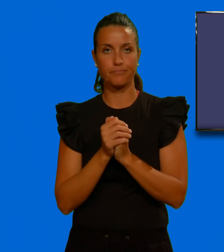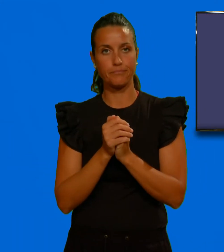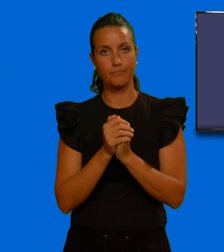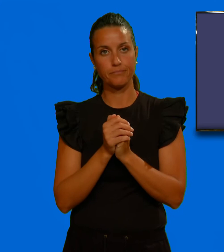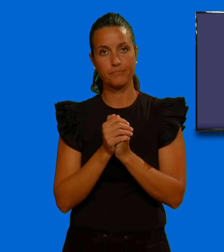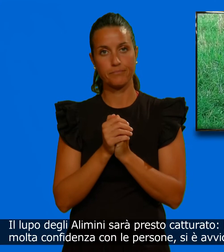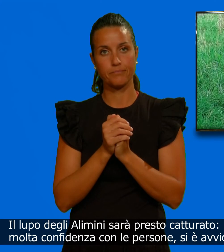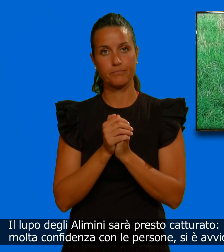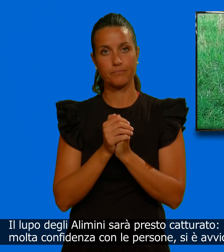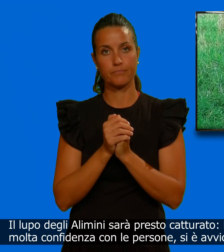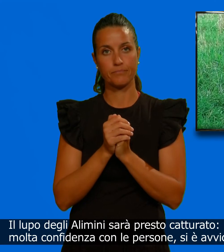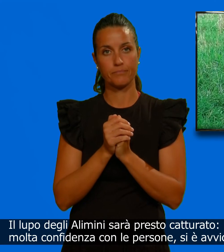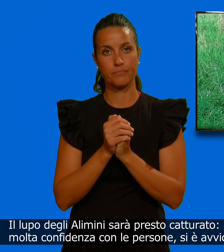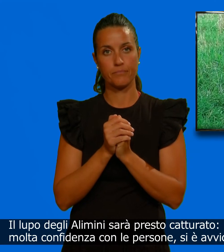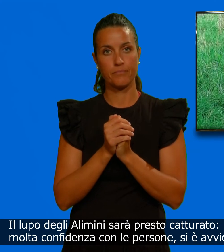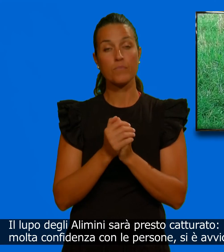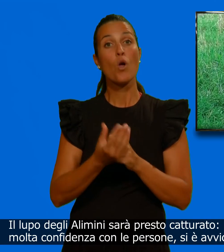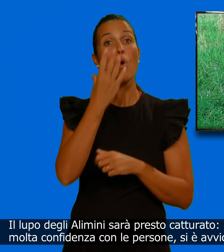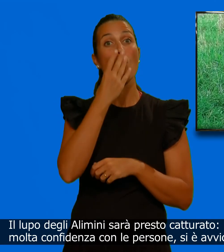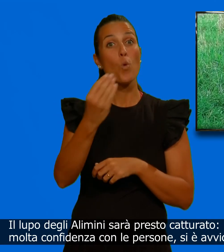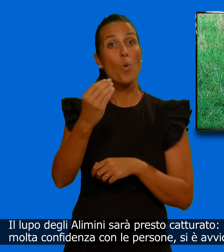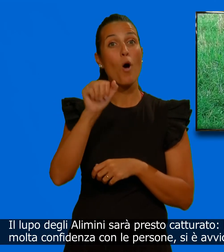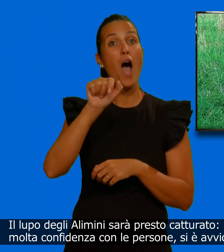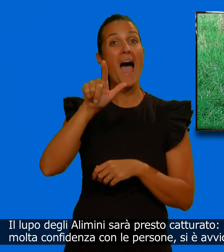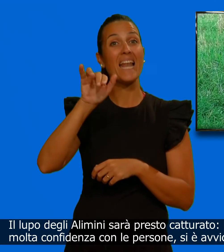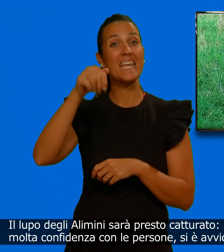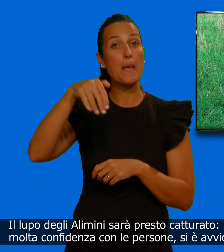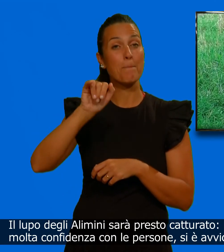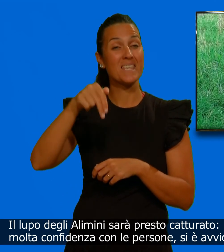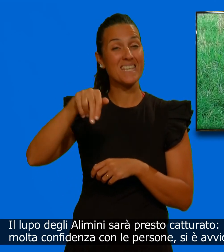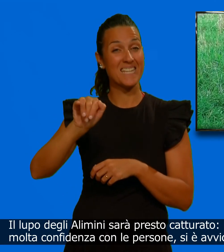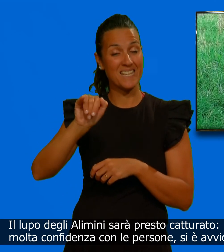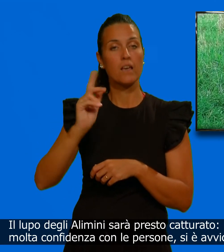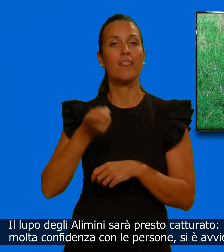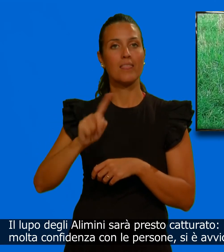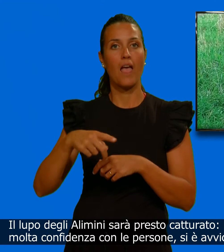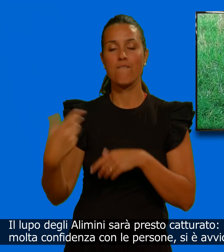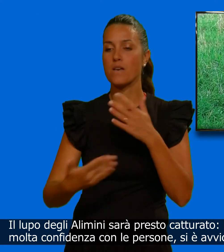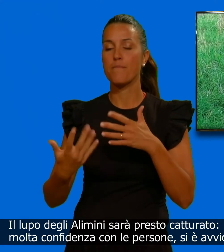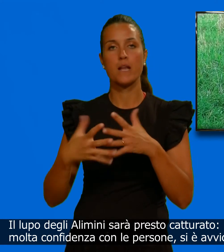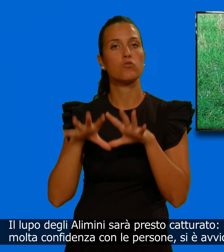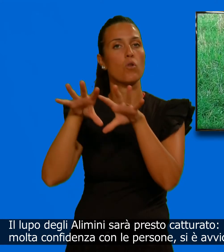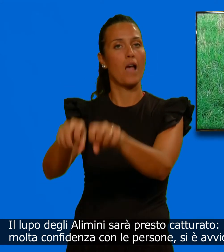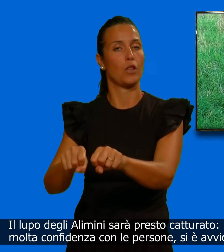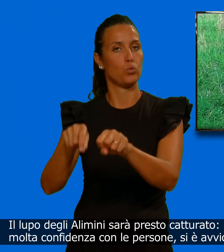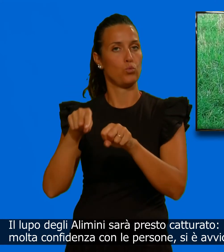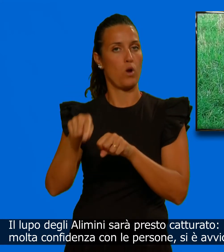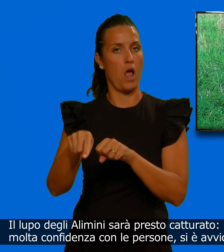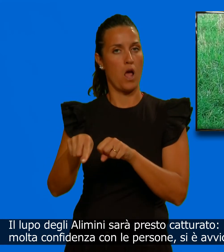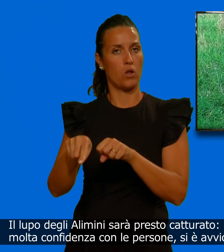Il lupo degli alimini sarà presto catturato. L'animale, che mostra molta confidenza con